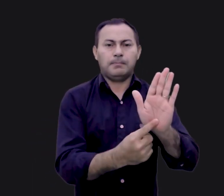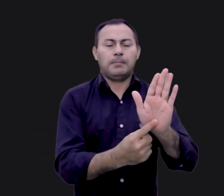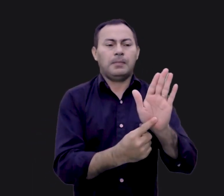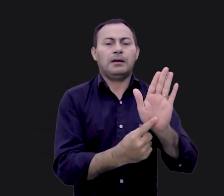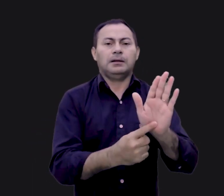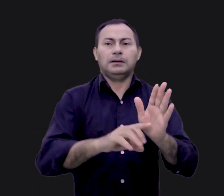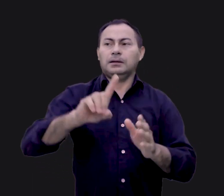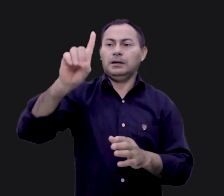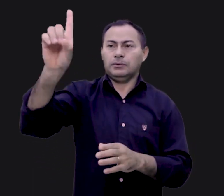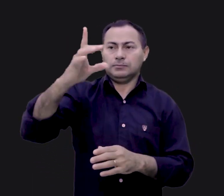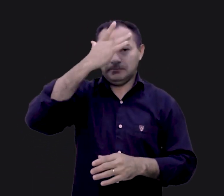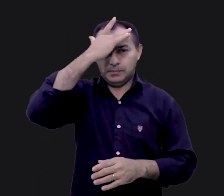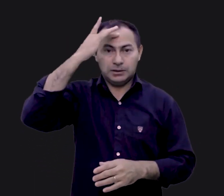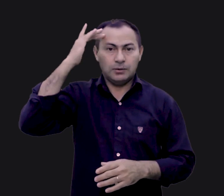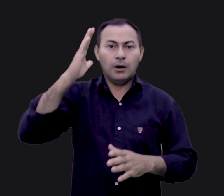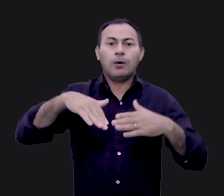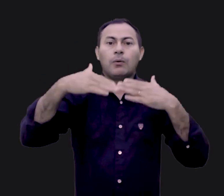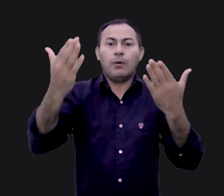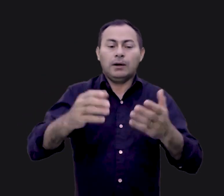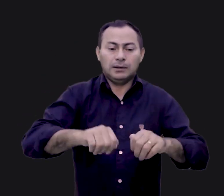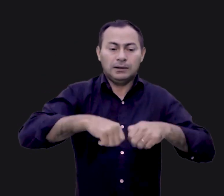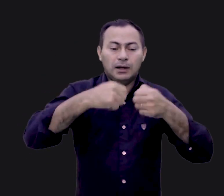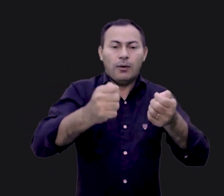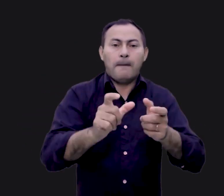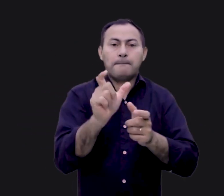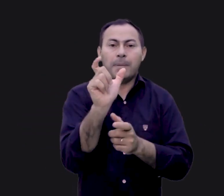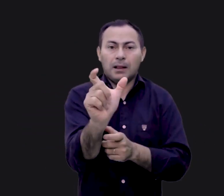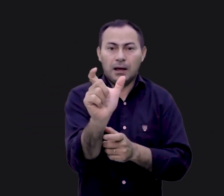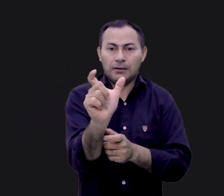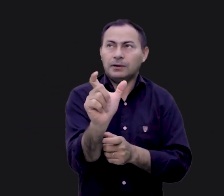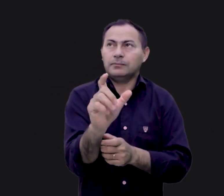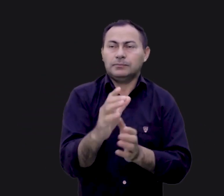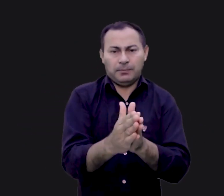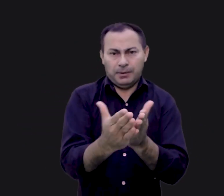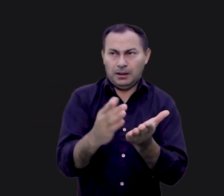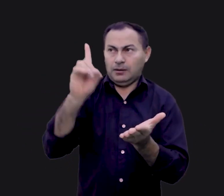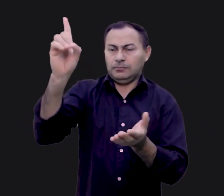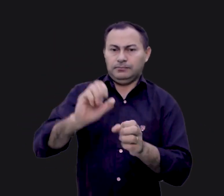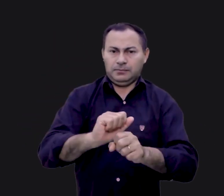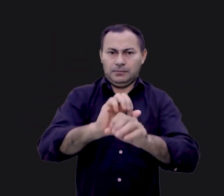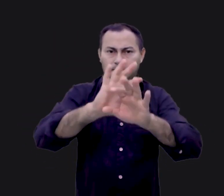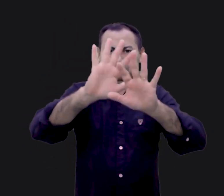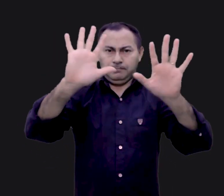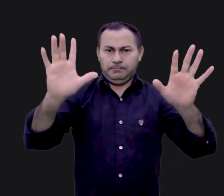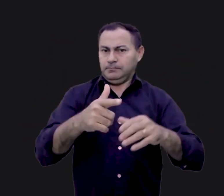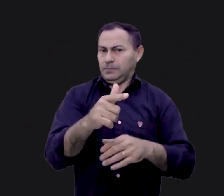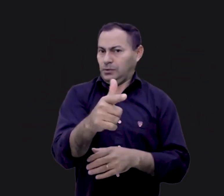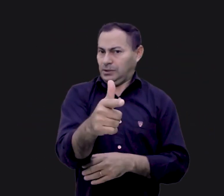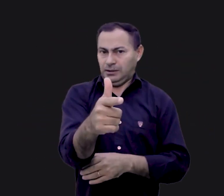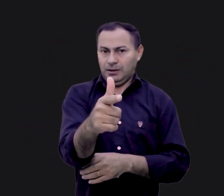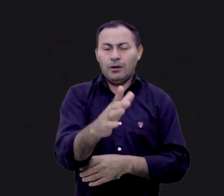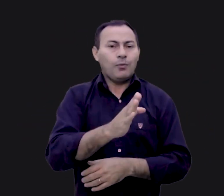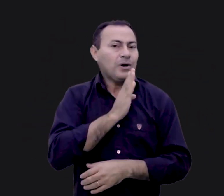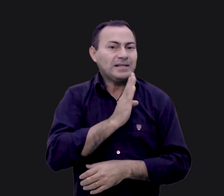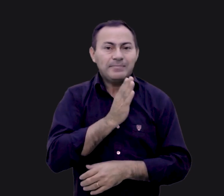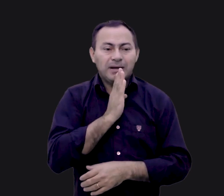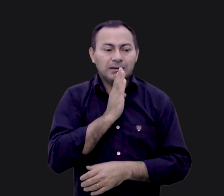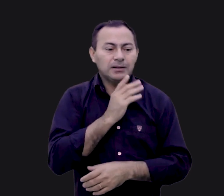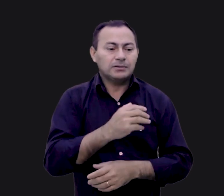a revelação de Deus para as pessoas quando ele lhes deu a sua palavra. É muito claro para nós que eles não teriam tido o conhecimento desses